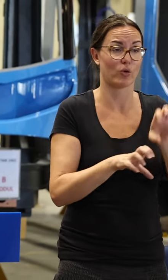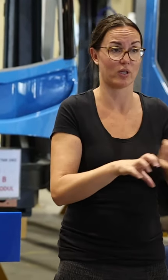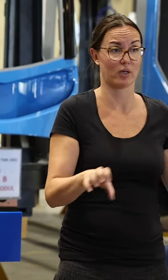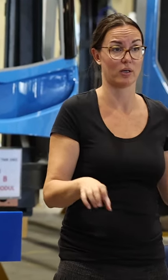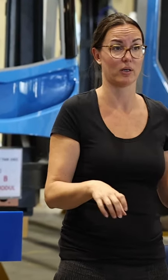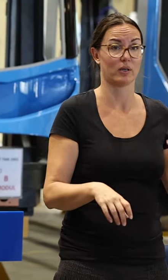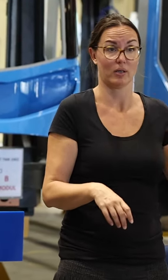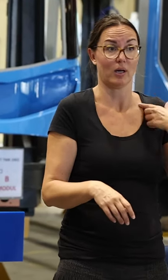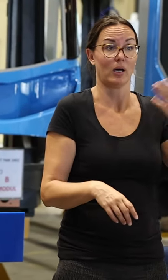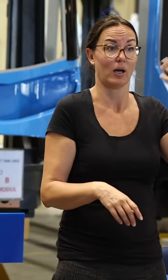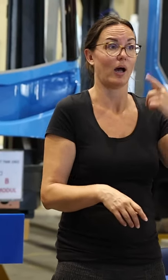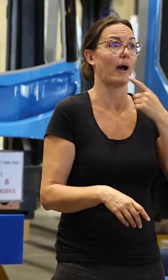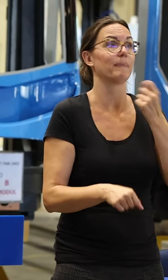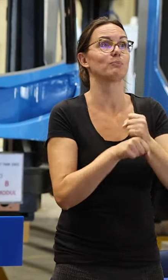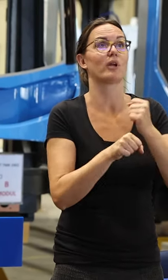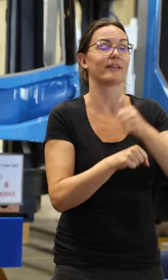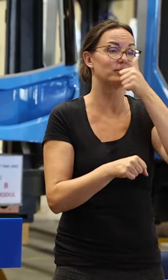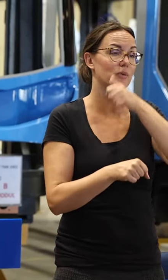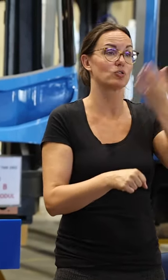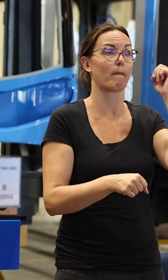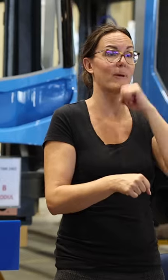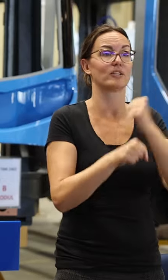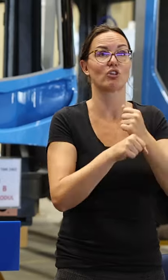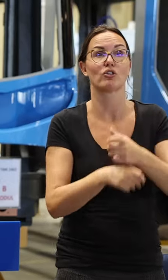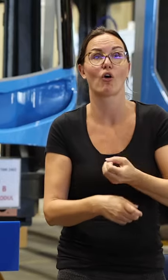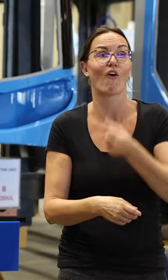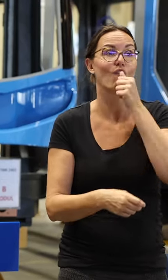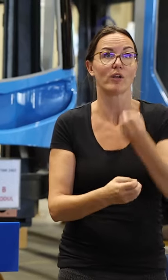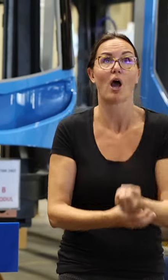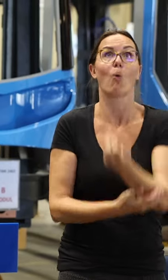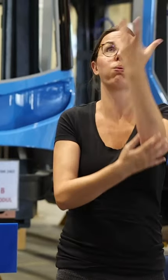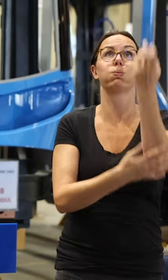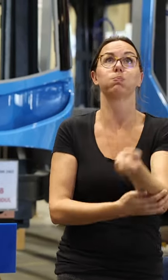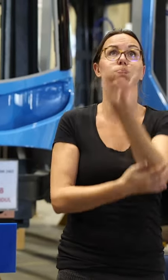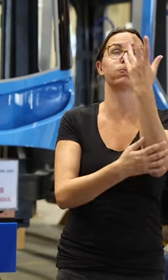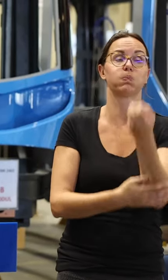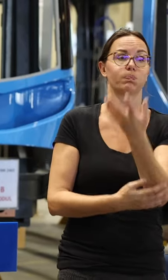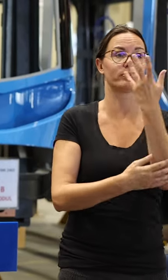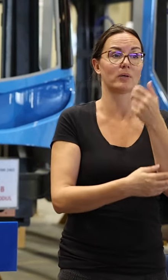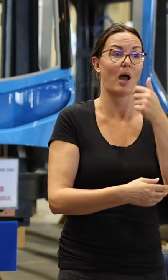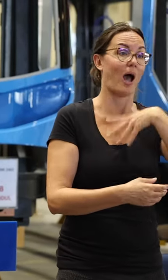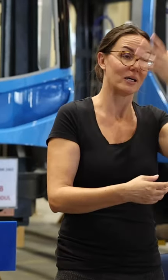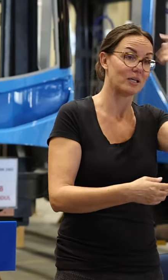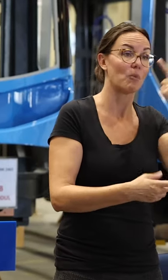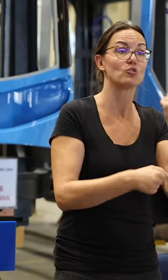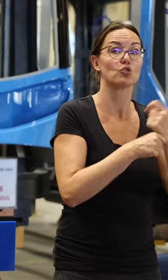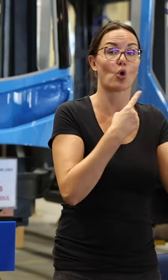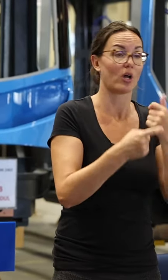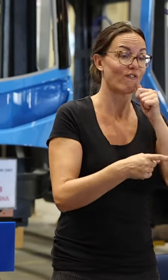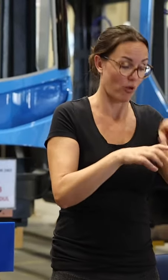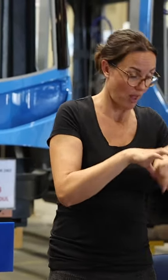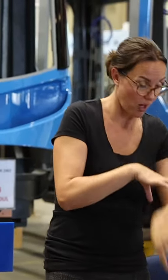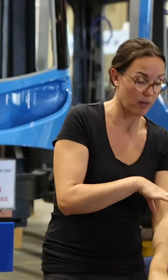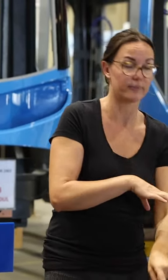znamo da je prošla vlast u lagalovu fontanu. Ono što se vidi na zemlju, ono što se ne vidi ispod zemlje, to se potpuno zanemarilo. I zato se